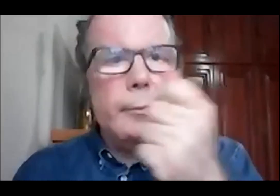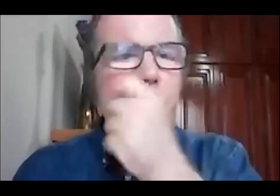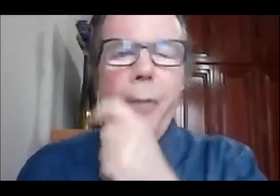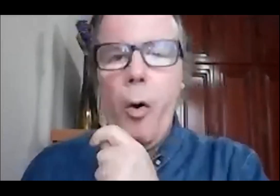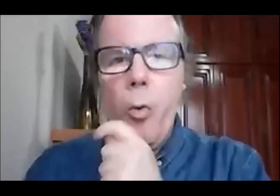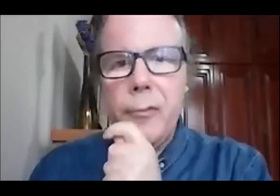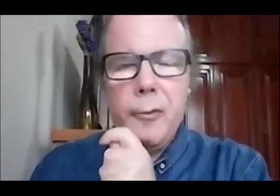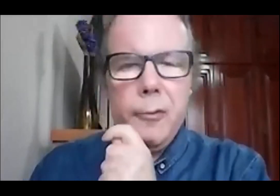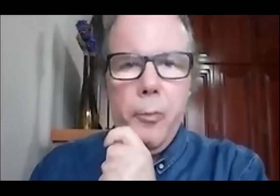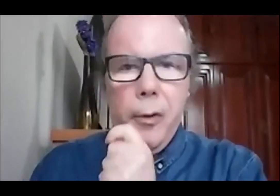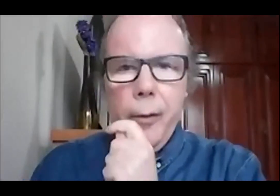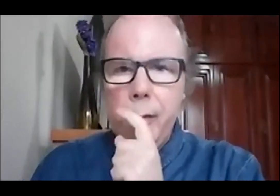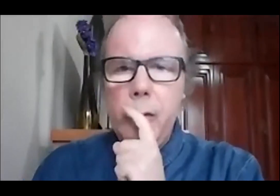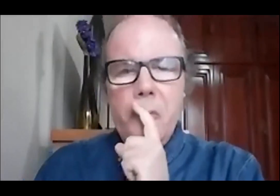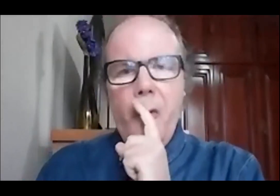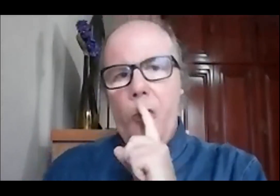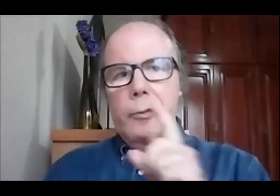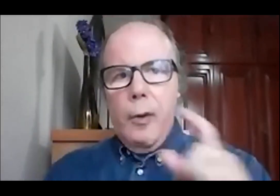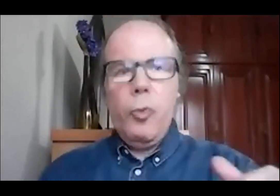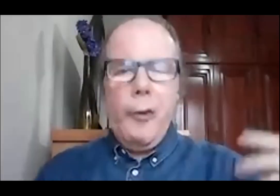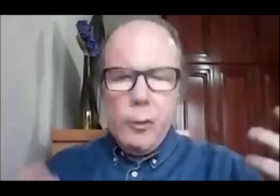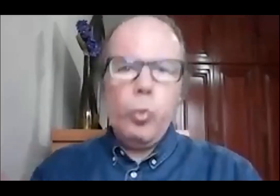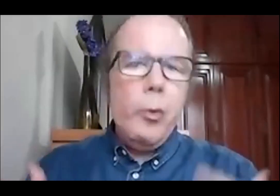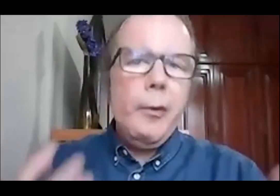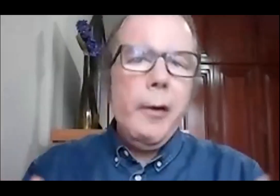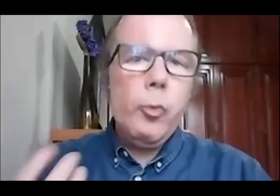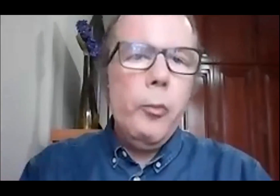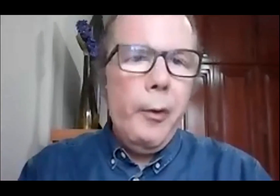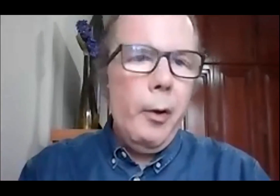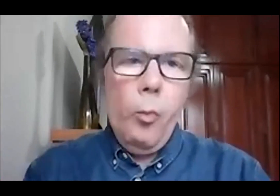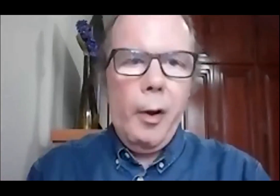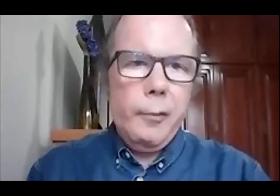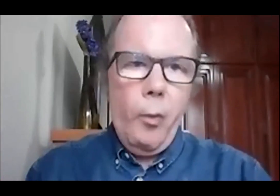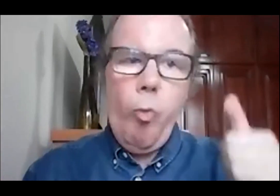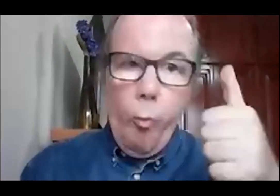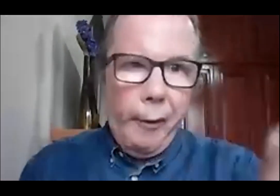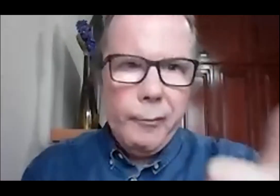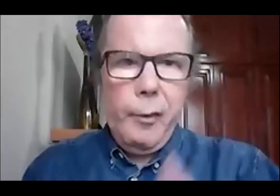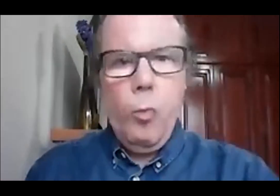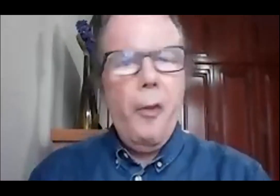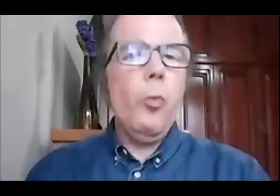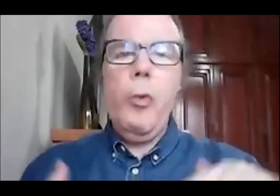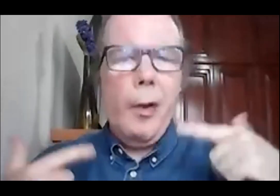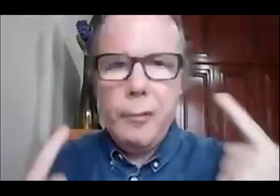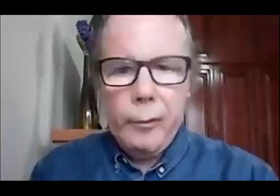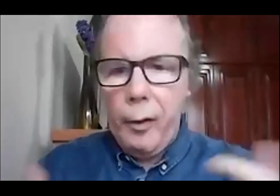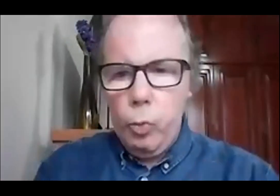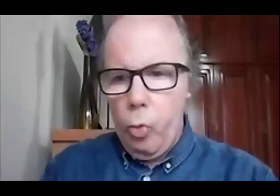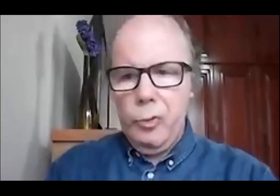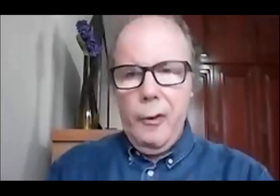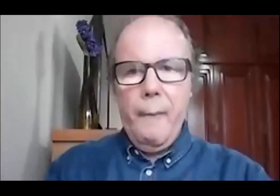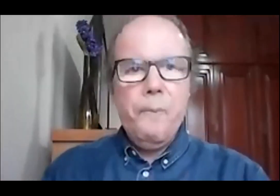falando sobre a principal acessibilidade. Nós temos questões a resolver com relação à comunicação, com relação à